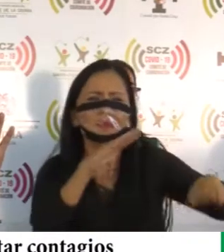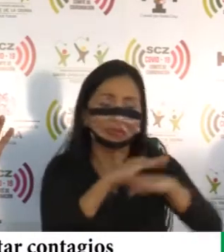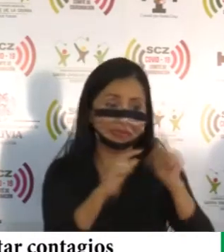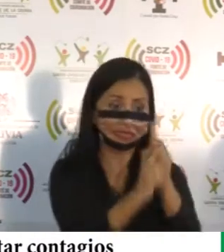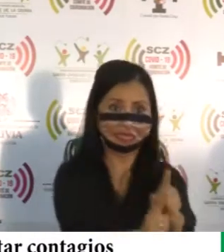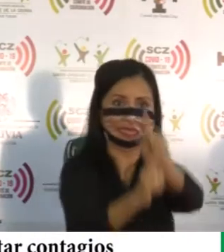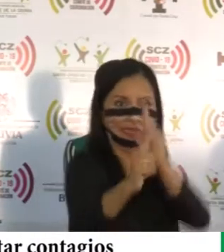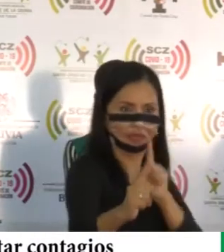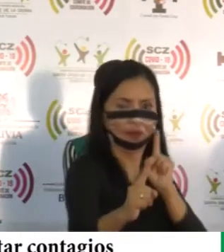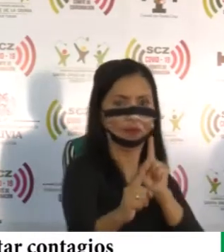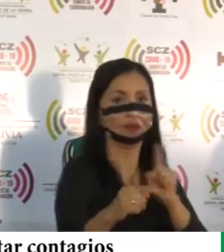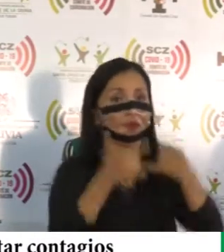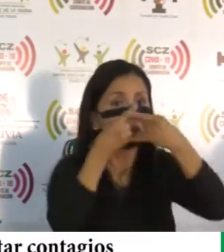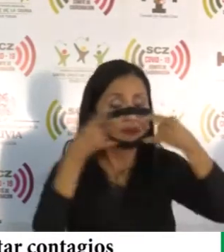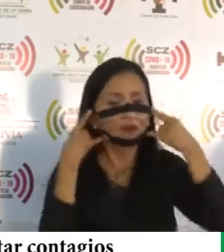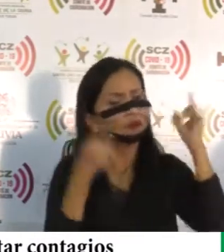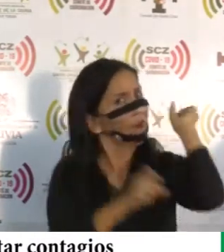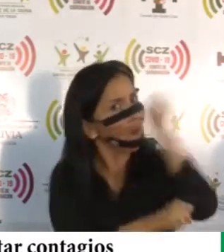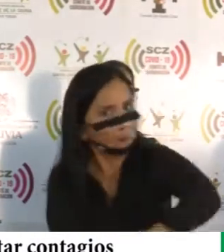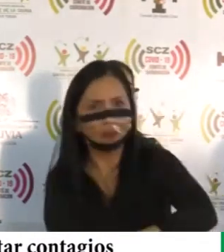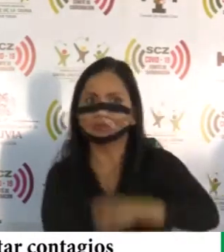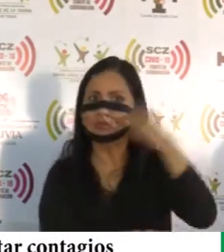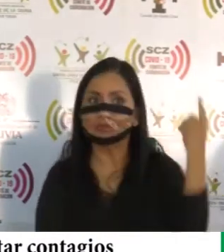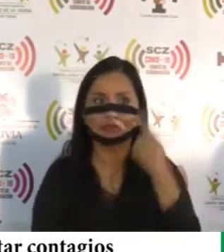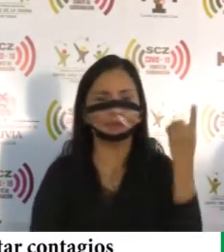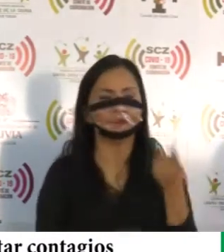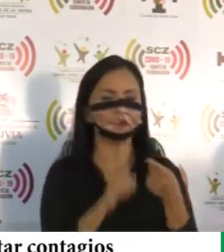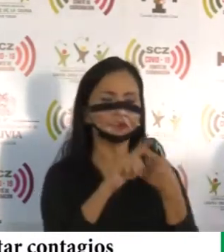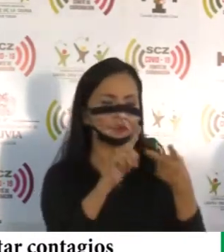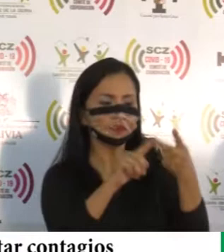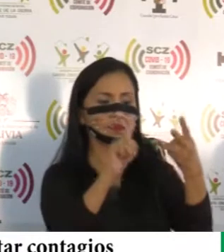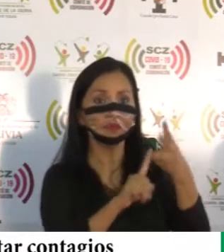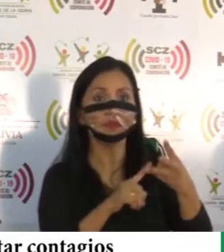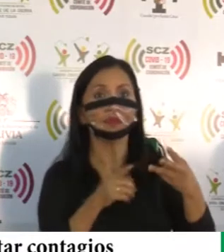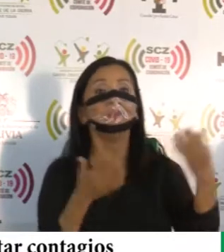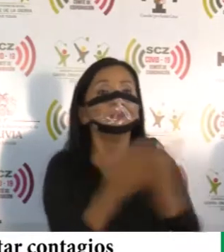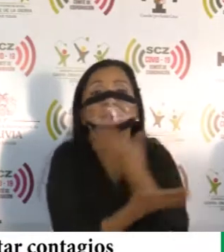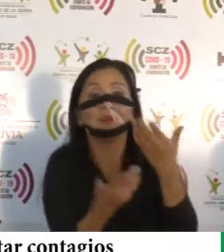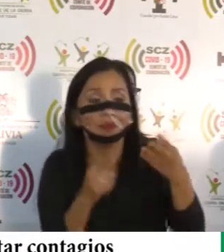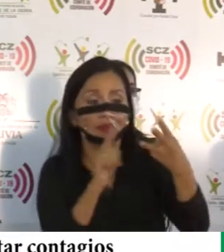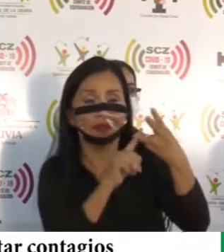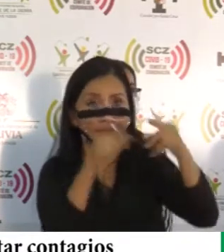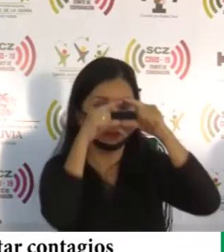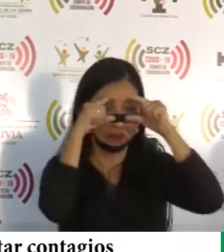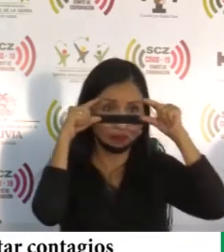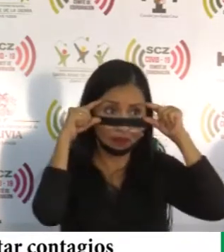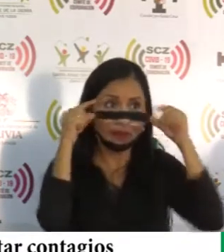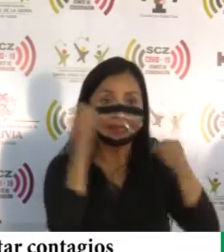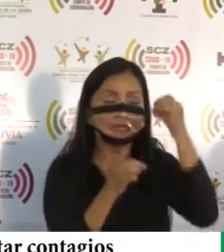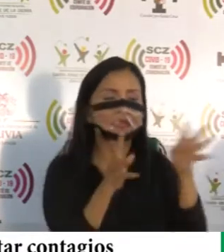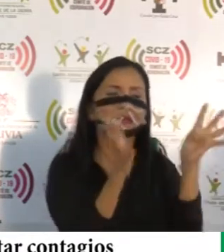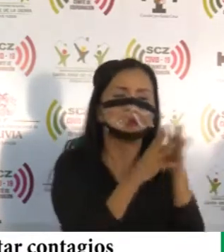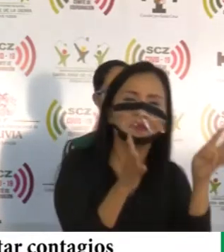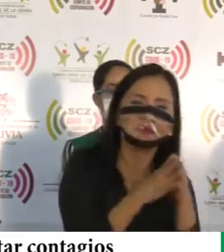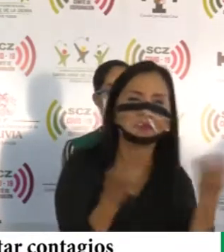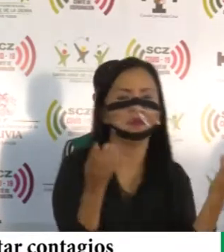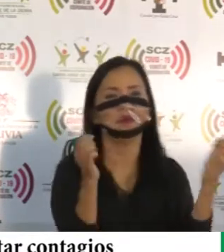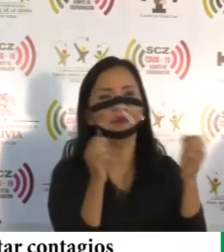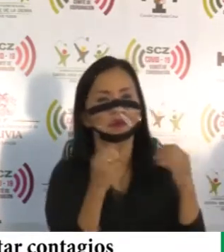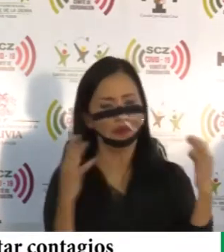distanciamiento social, uso obligatorio del barbijo, los nuevos dispositivos oculares si vamos a estar en reuniones